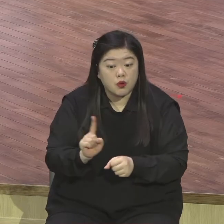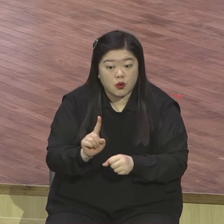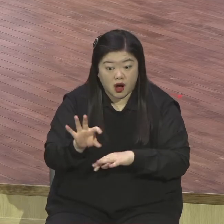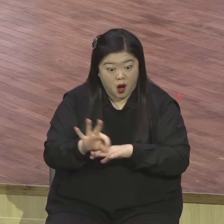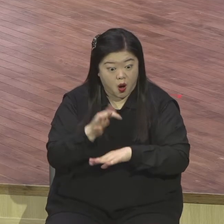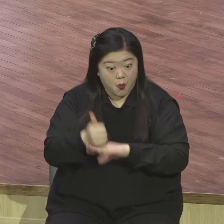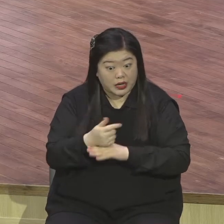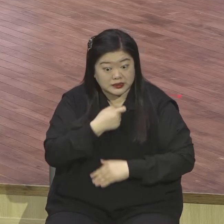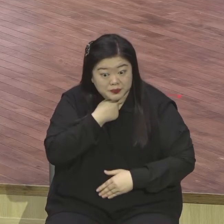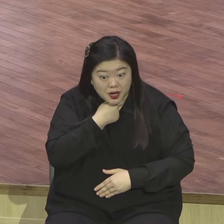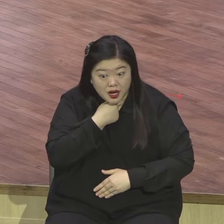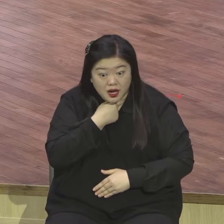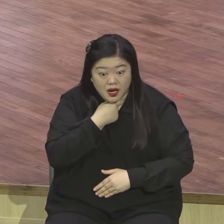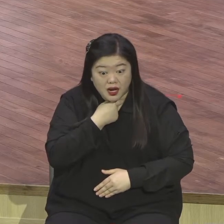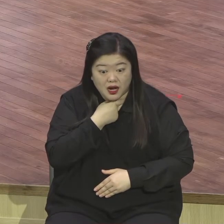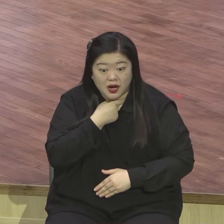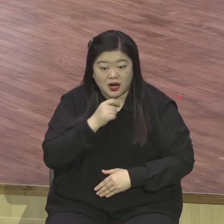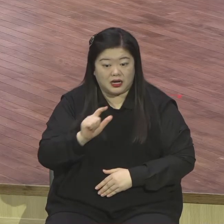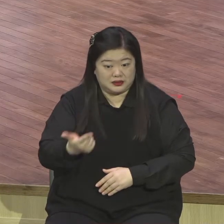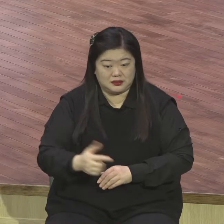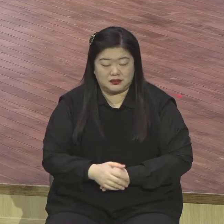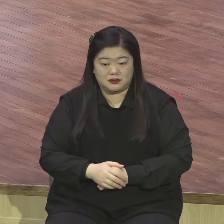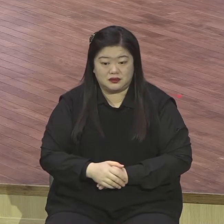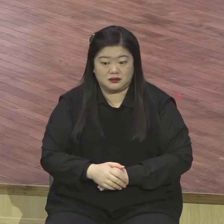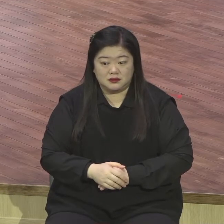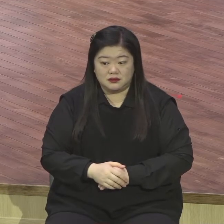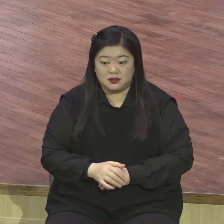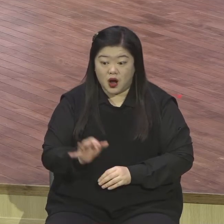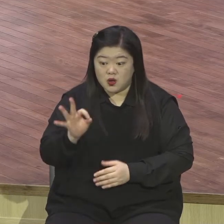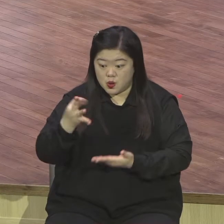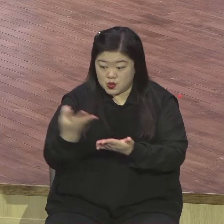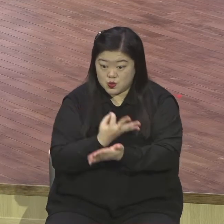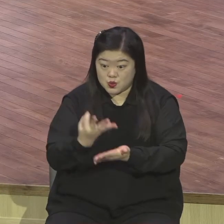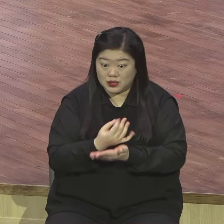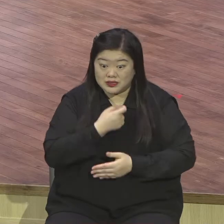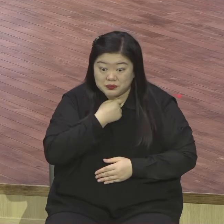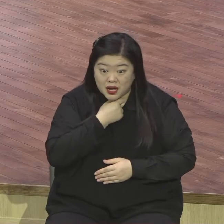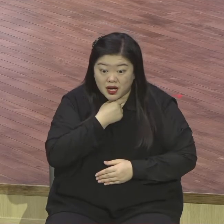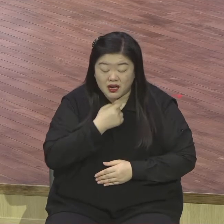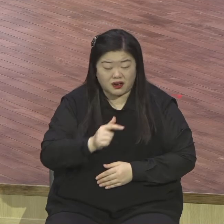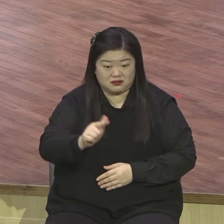경제적 무슨 돈 먹고 사는 문제 해결하러 오신 분 아니라고